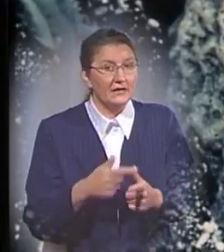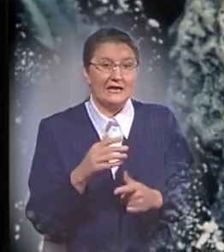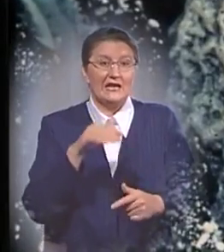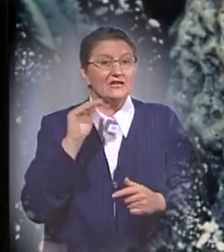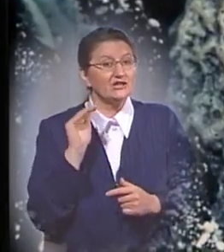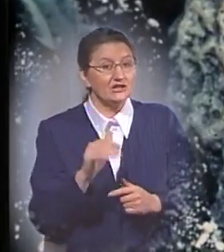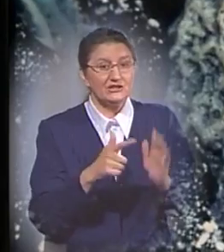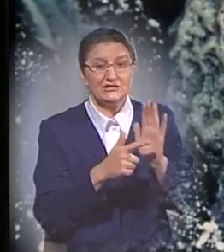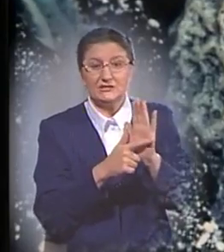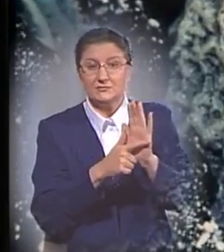оболочников